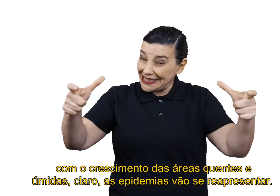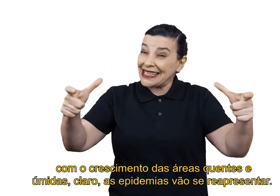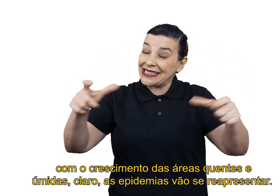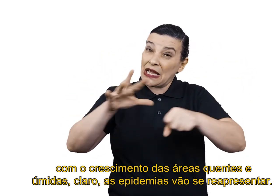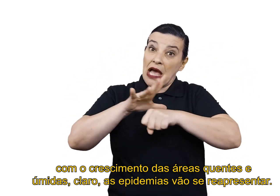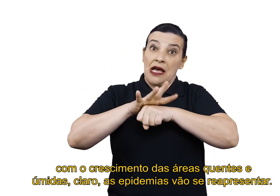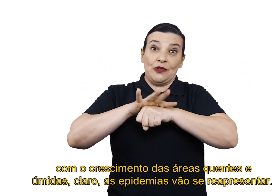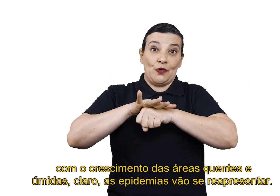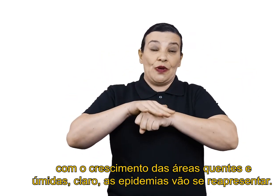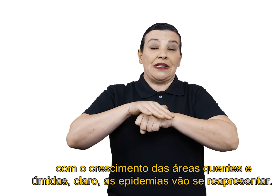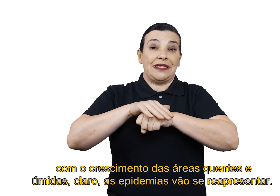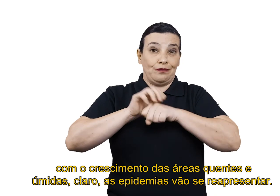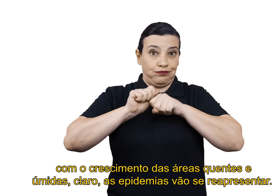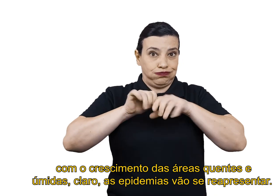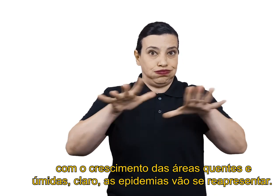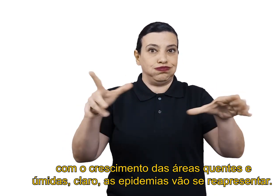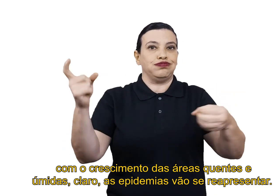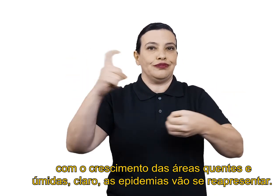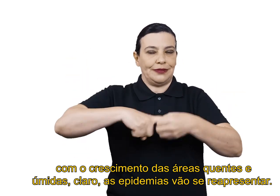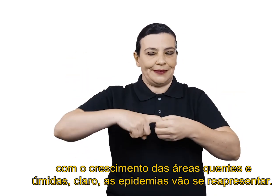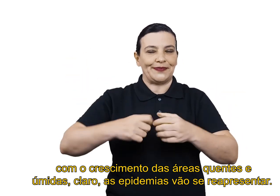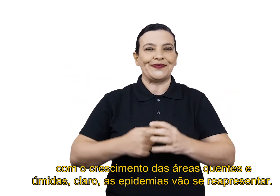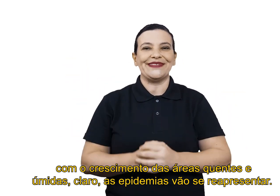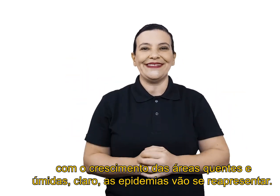as epidemias vão se reapresentar.